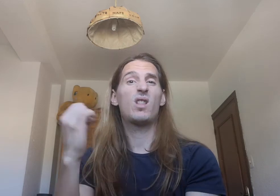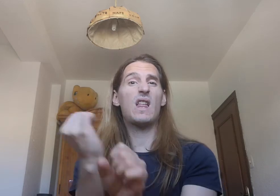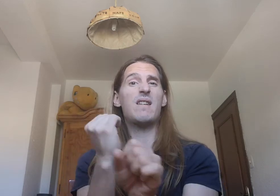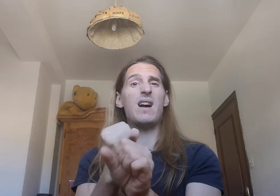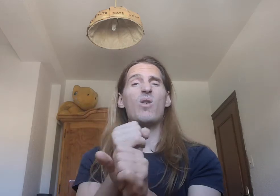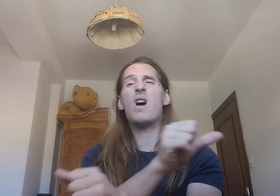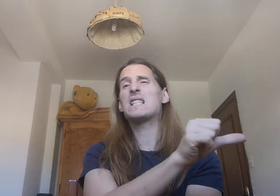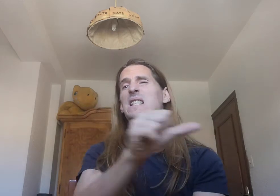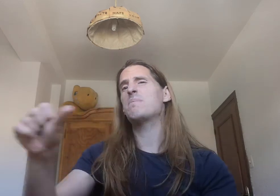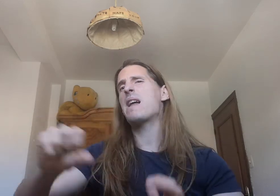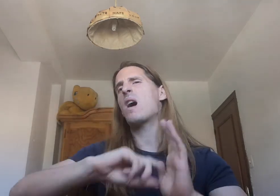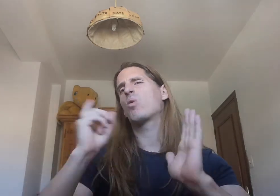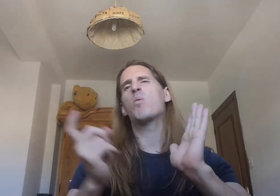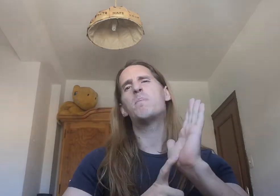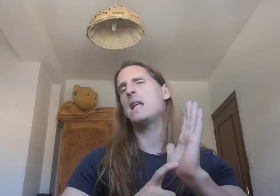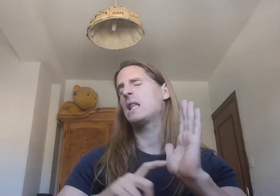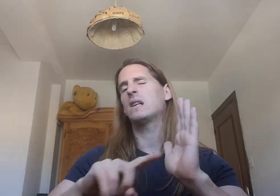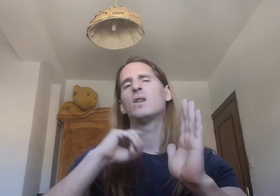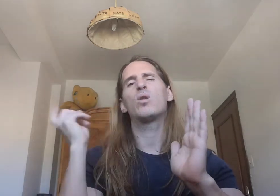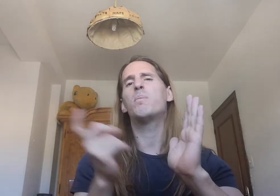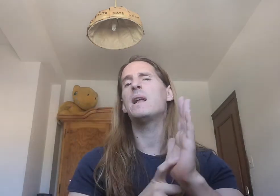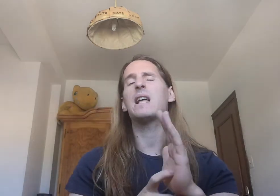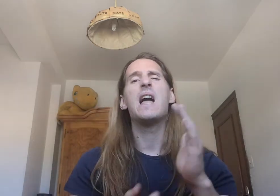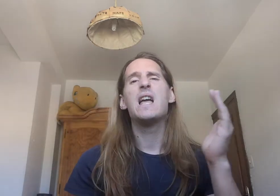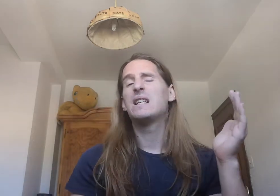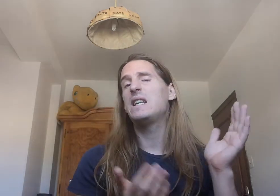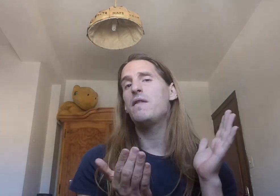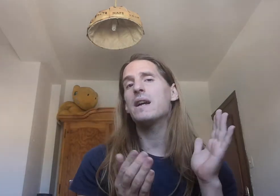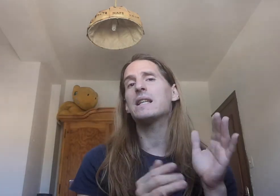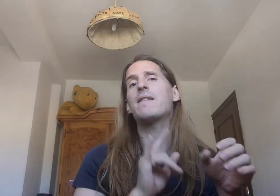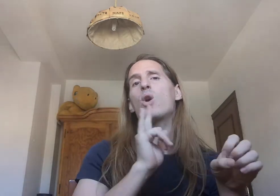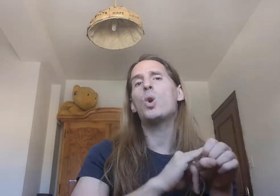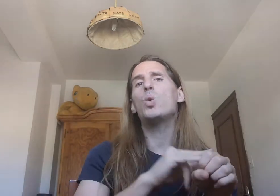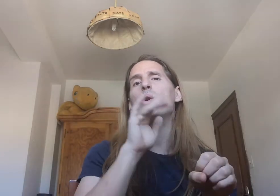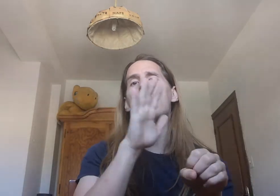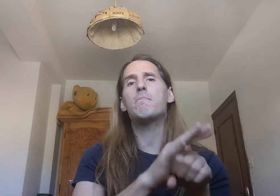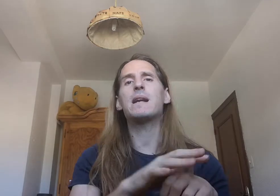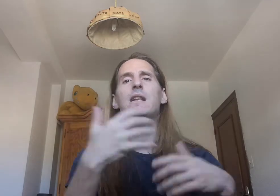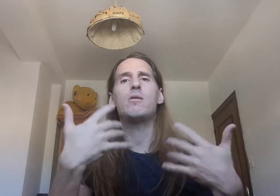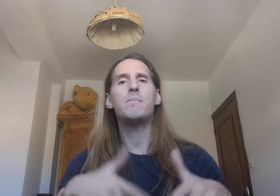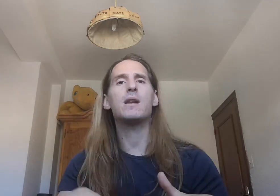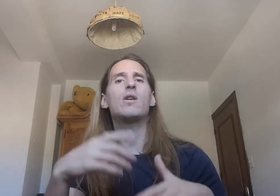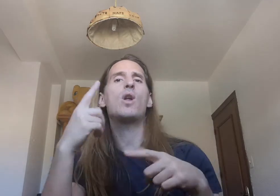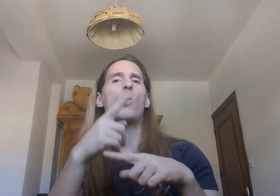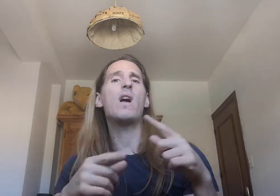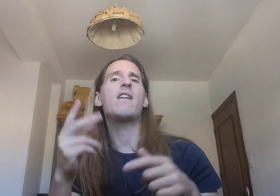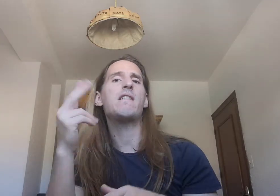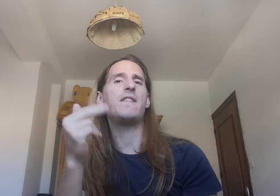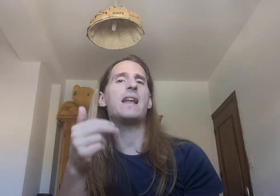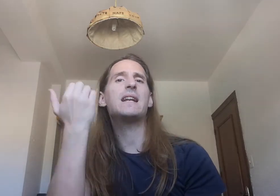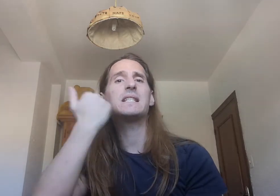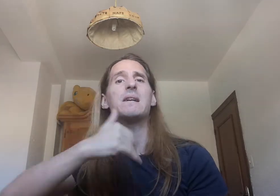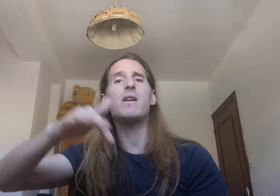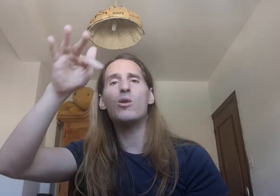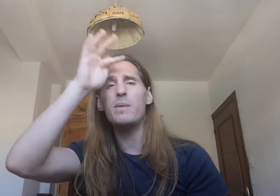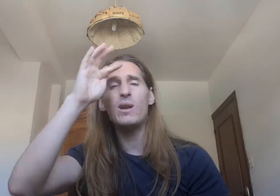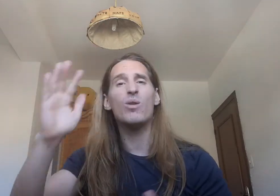Trabajo Semana Completa Completa Significa que trabajo los lunes Los martes Los miércoles Los jueves El viernes El sábado El domingo